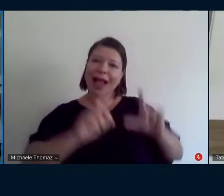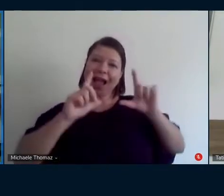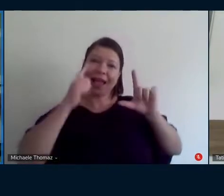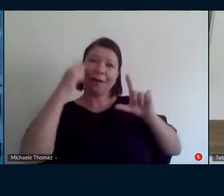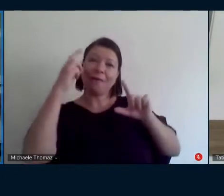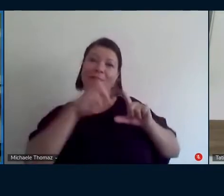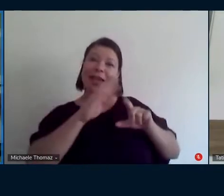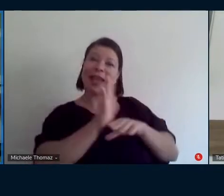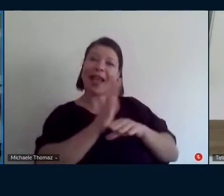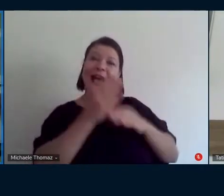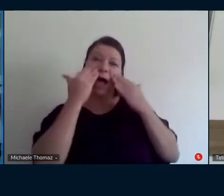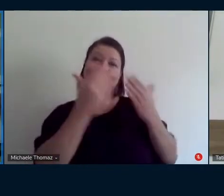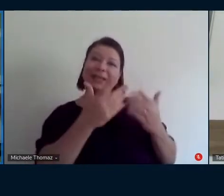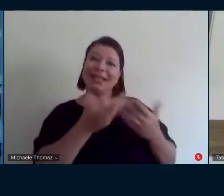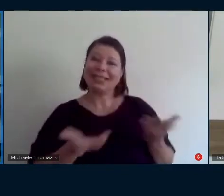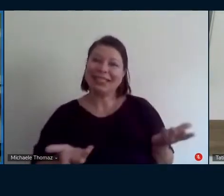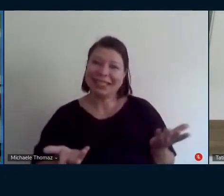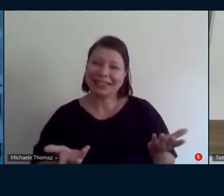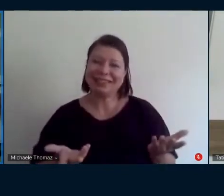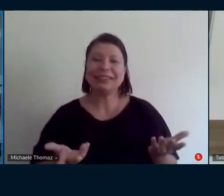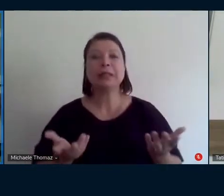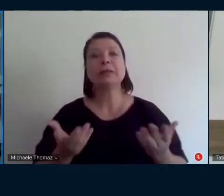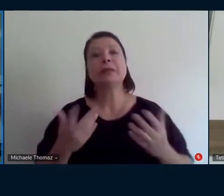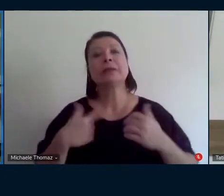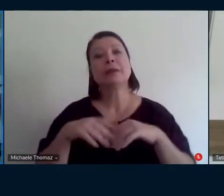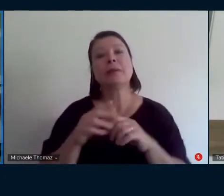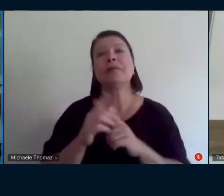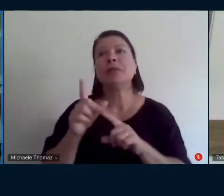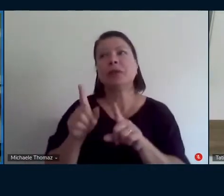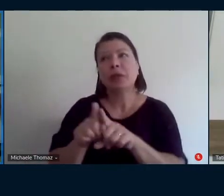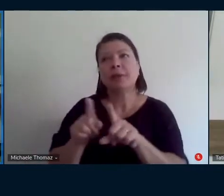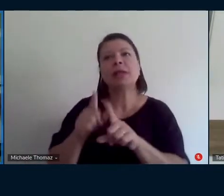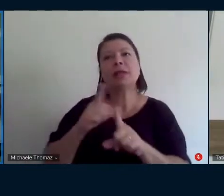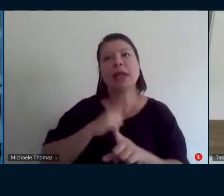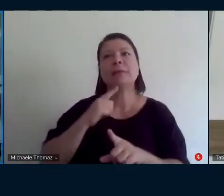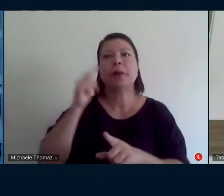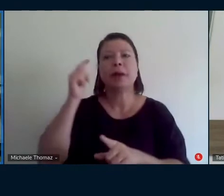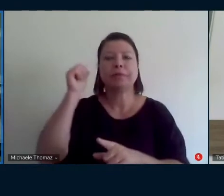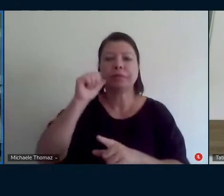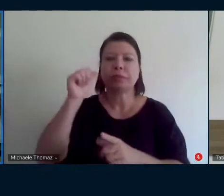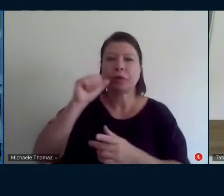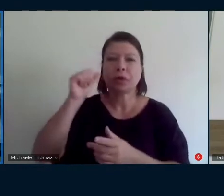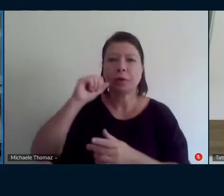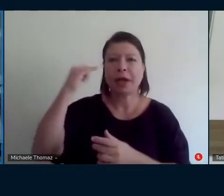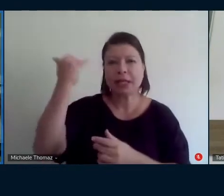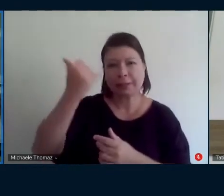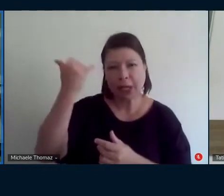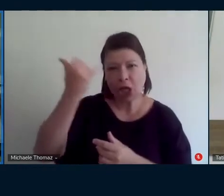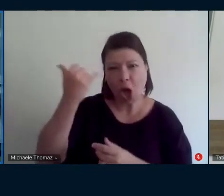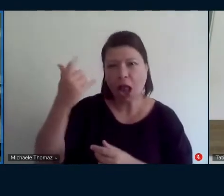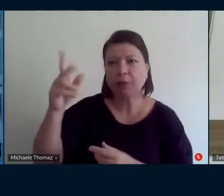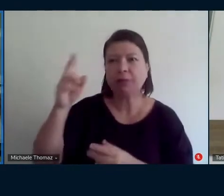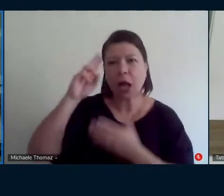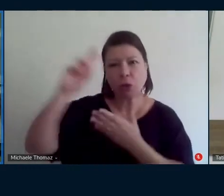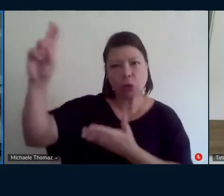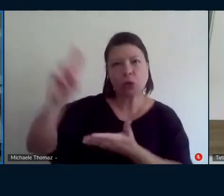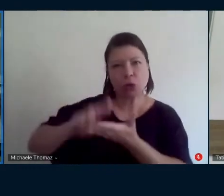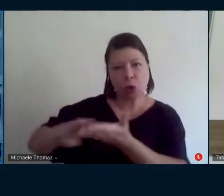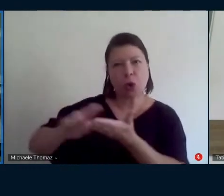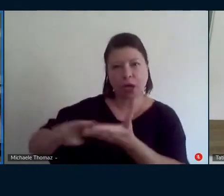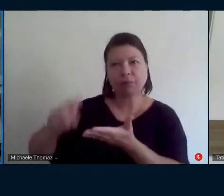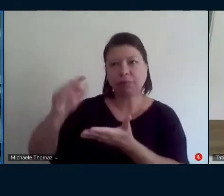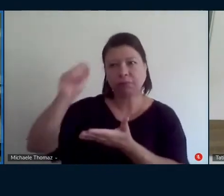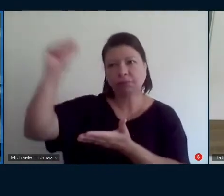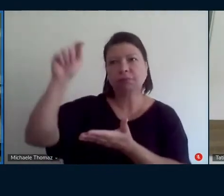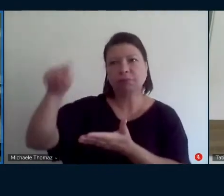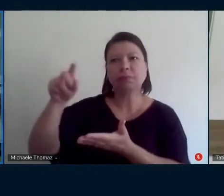eu adoro essa essa pensadora espanhola faltou lá nas referências você fala em